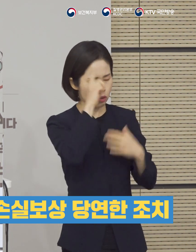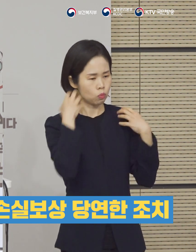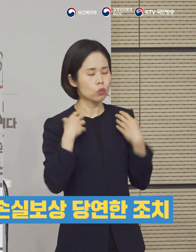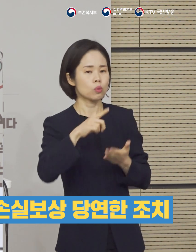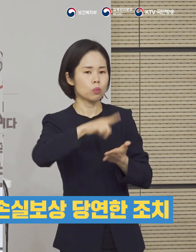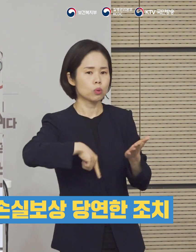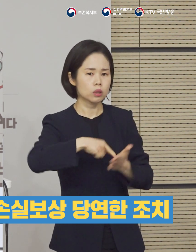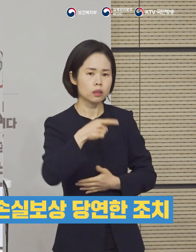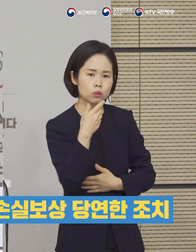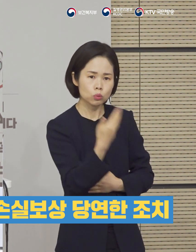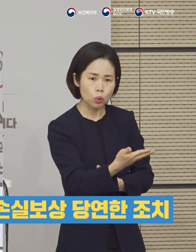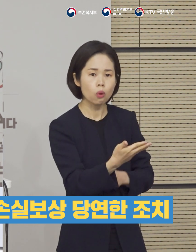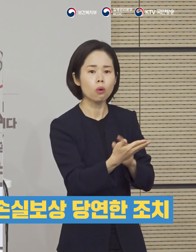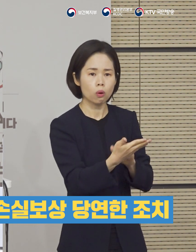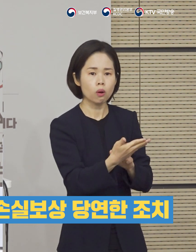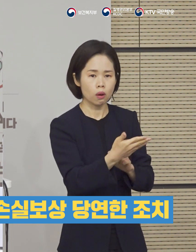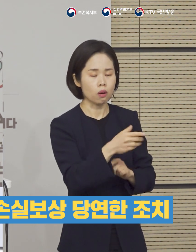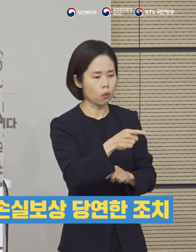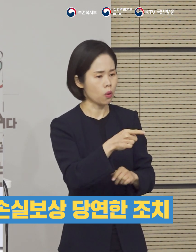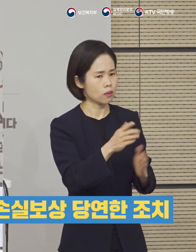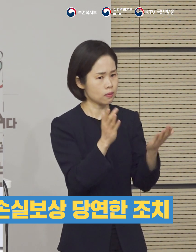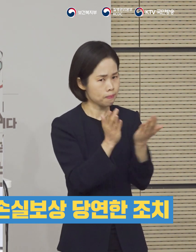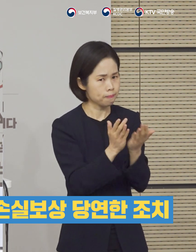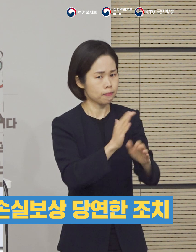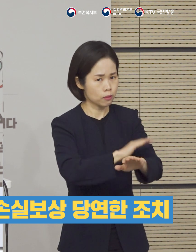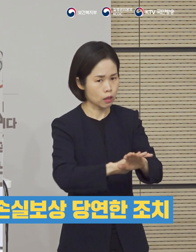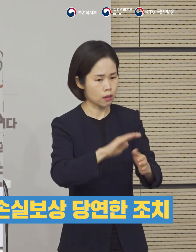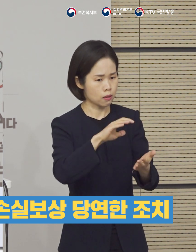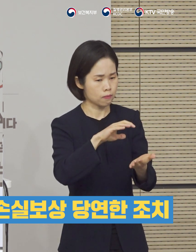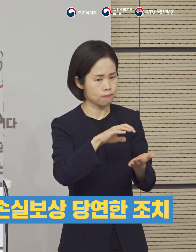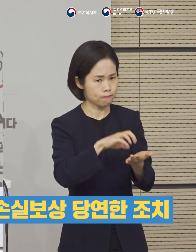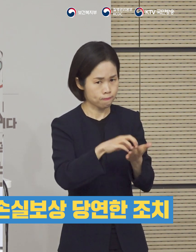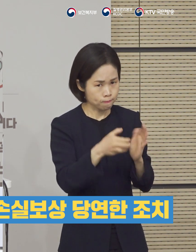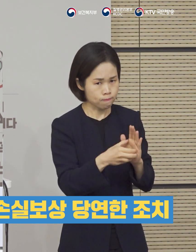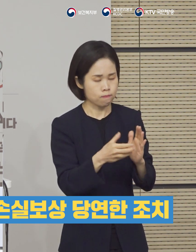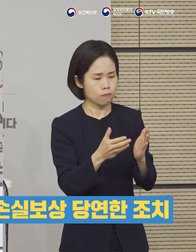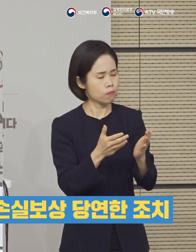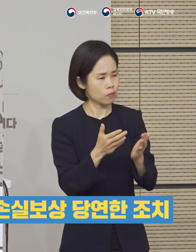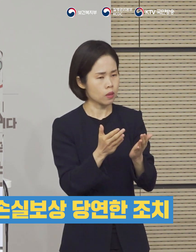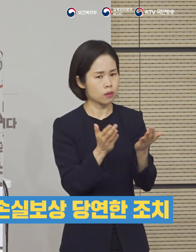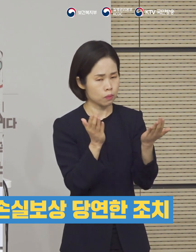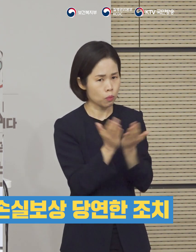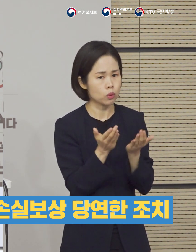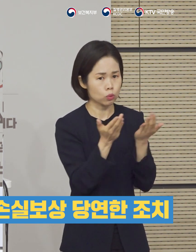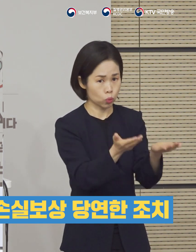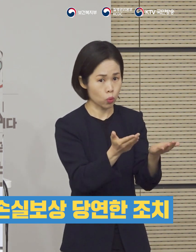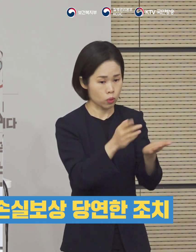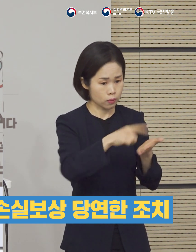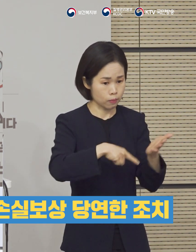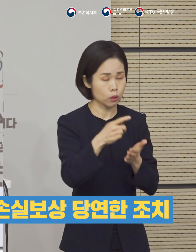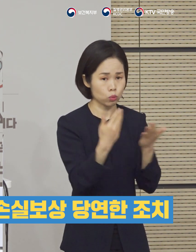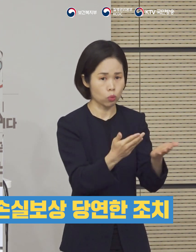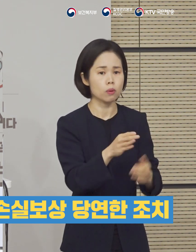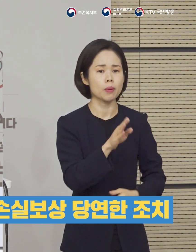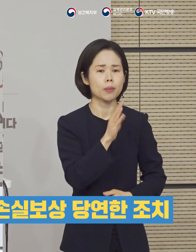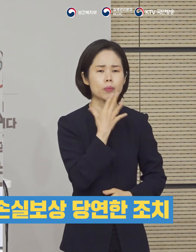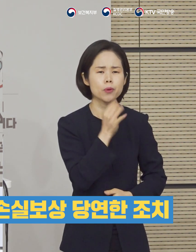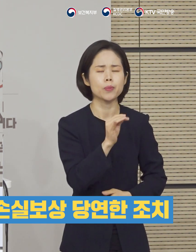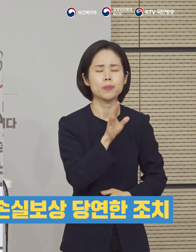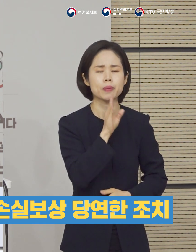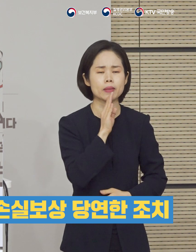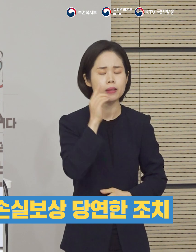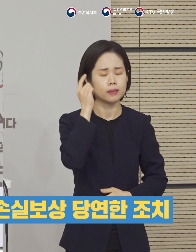임하시느라고 발생하는 손실을 보상하는 것은 적정한 보상을 할 수 있도록 해야 되는 것은 당연히